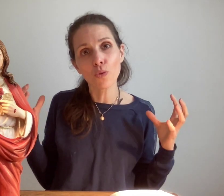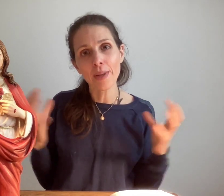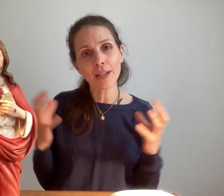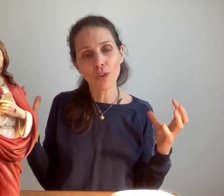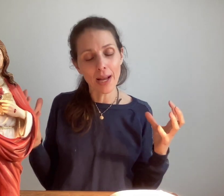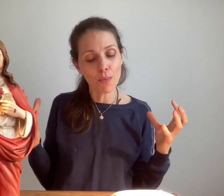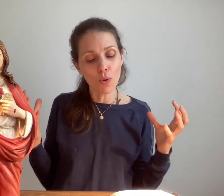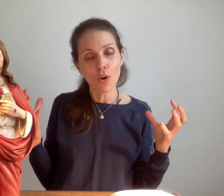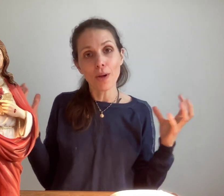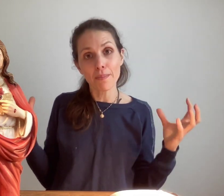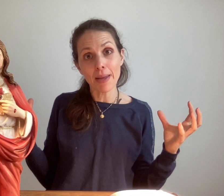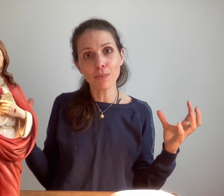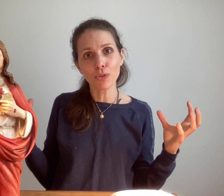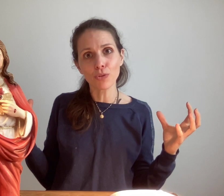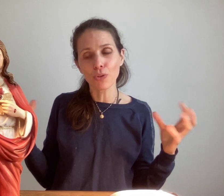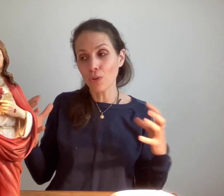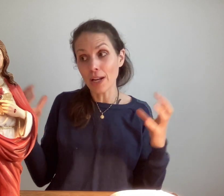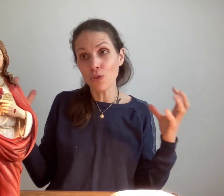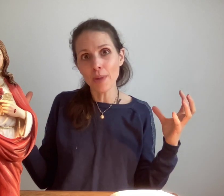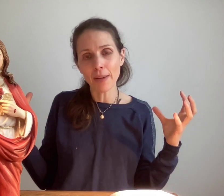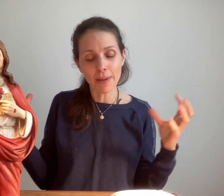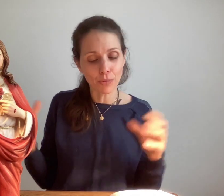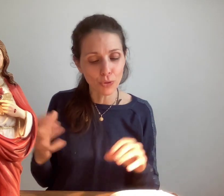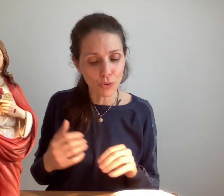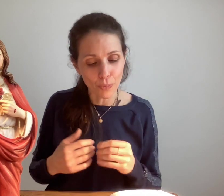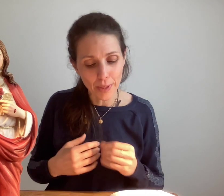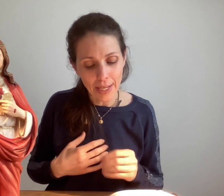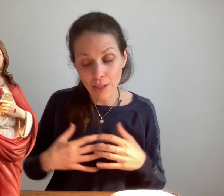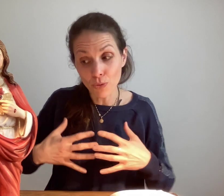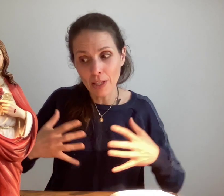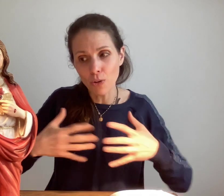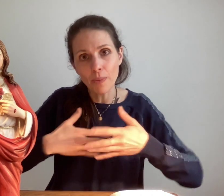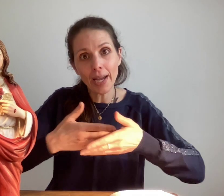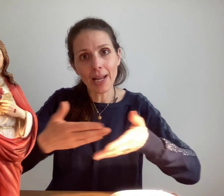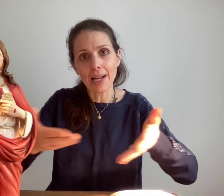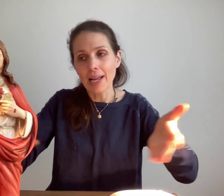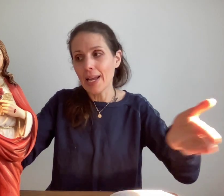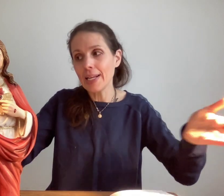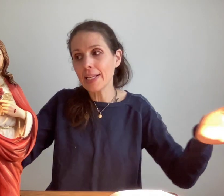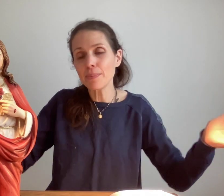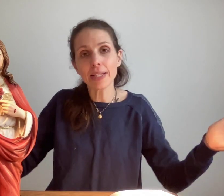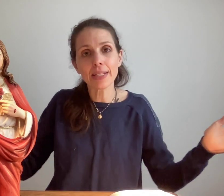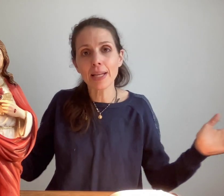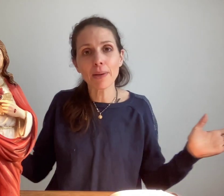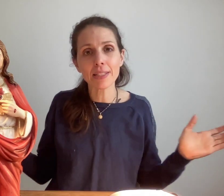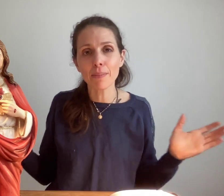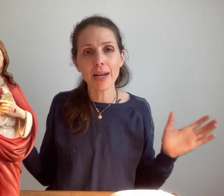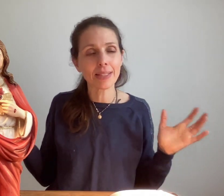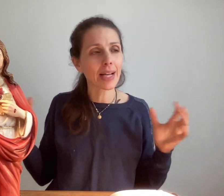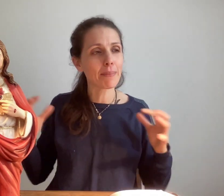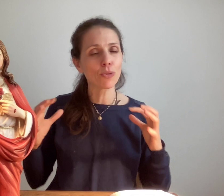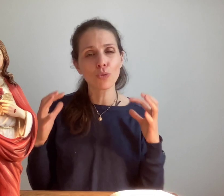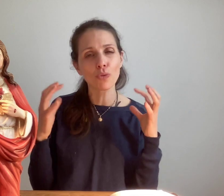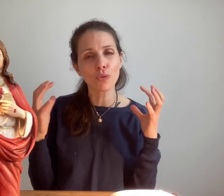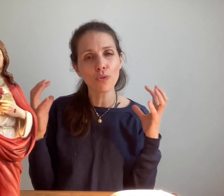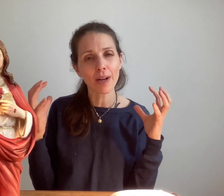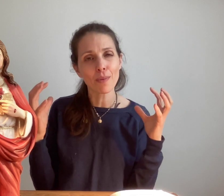lumière de l'amour même de Dieu de la lumière même de Dieu et donc cette lumière elle équipe cette énèbre ici-bas etc. mais nous devenons vraiment